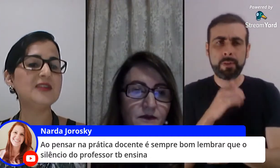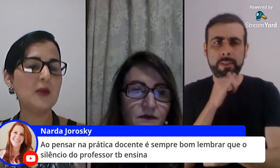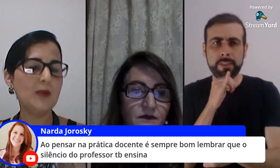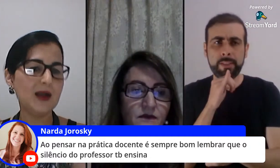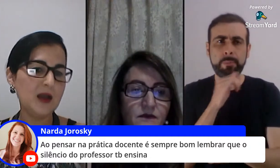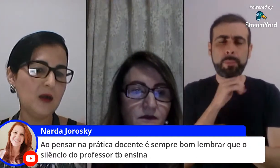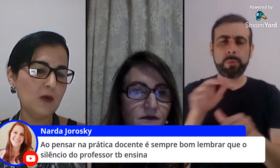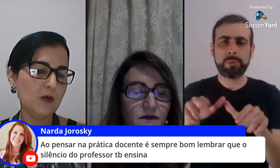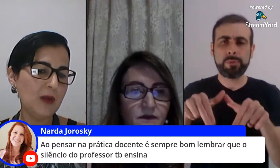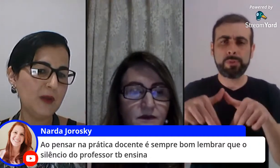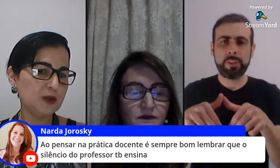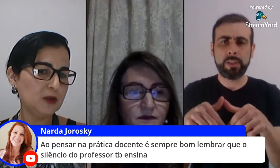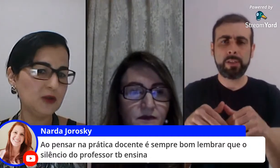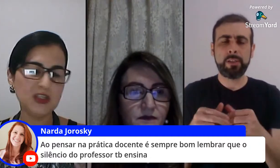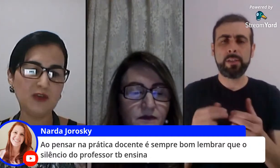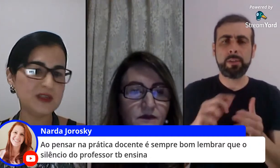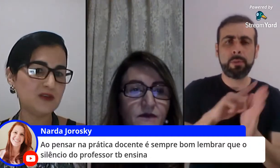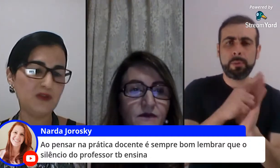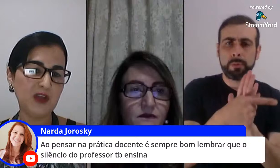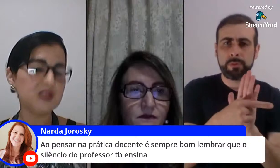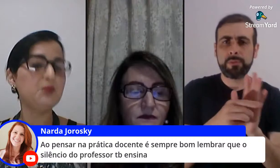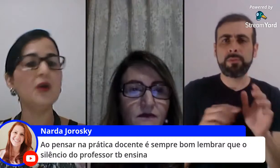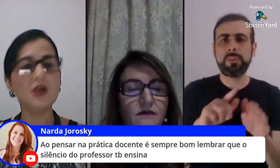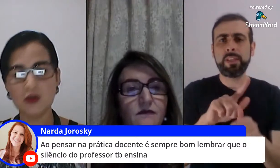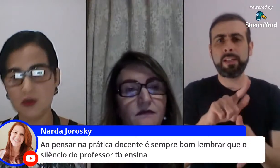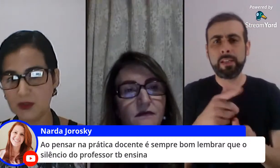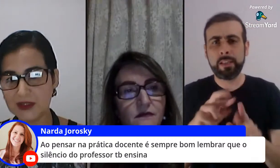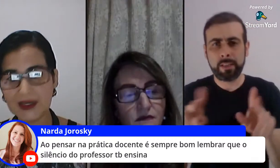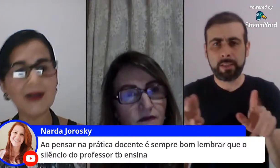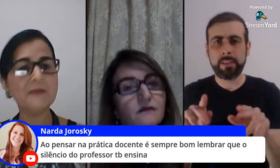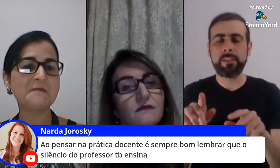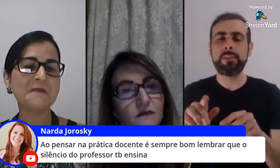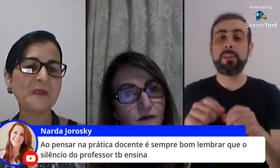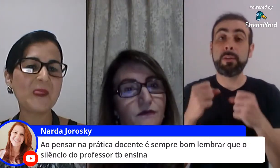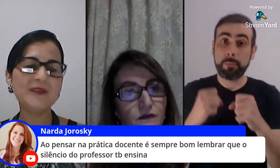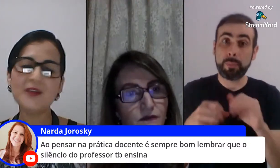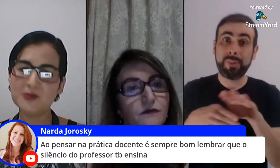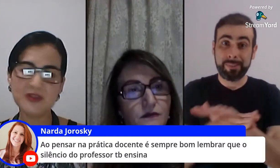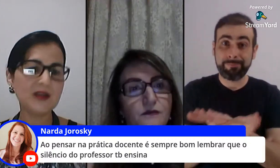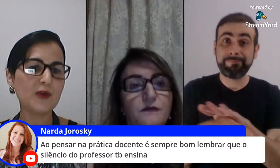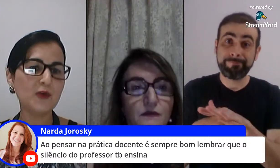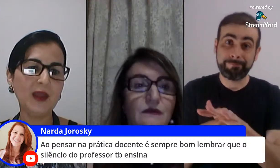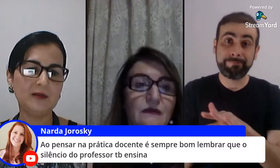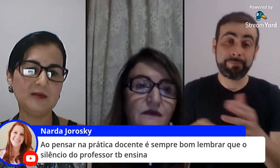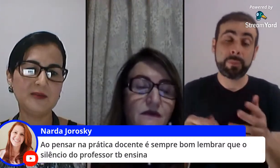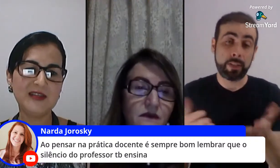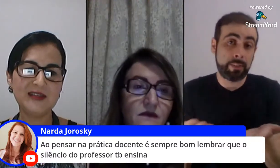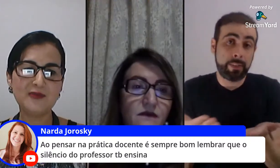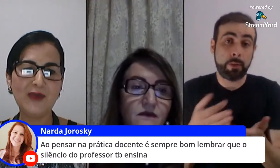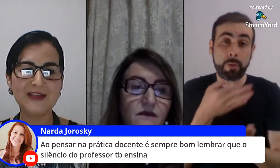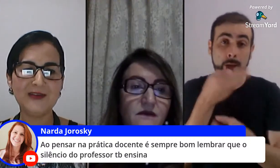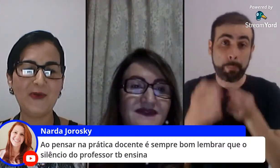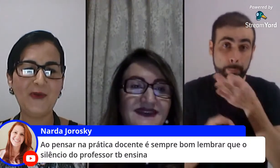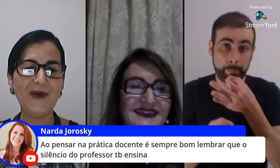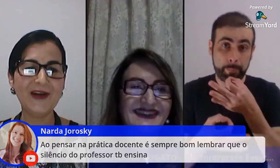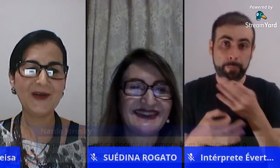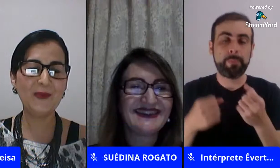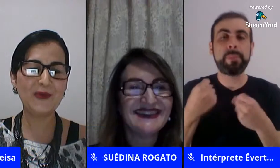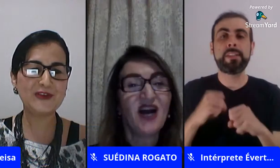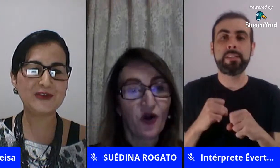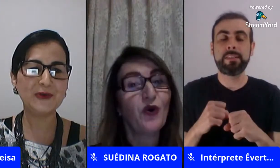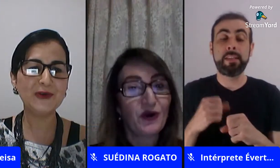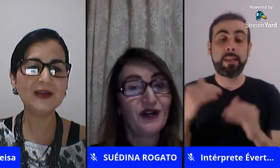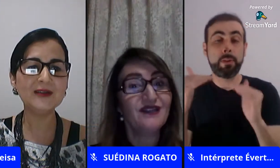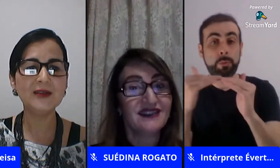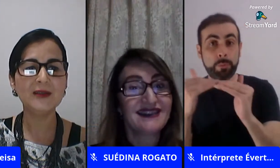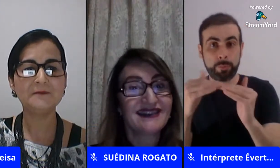você ter uma uma metodologia de afetação diferente pode incomodar então a gente precisa ter argumento não sei se a Suede não concorda